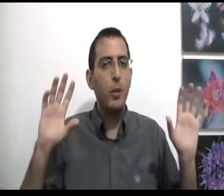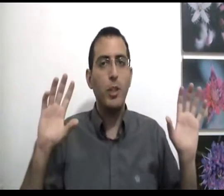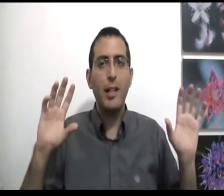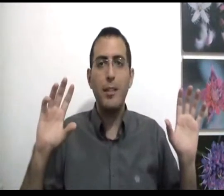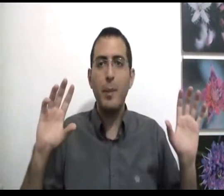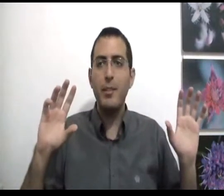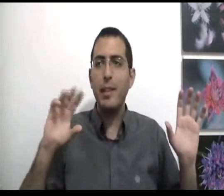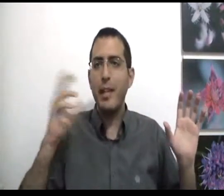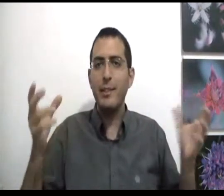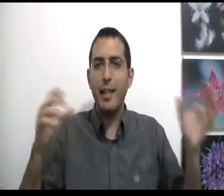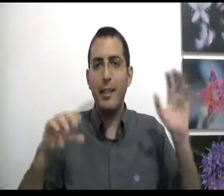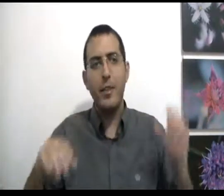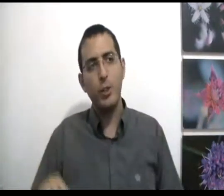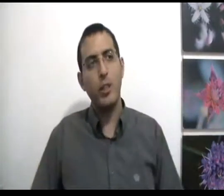העונש שלך אתה תמיד תהיה חסר את הדבר השני